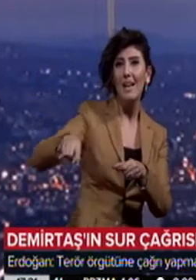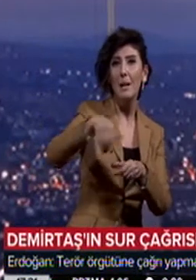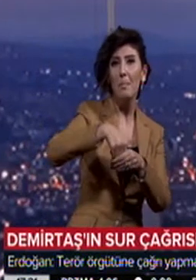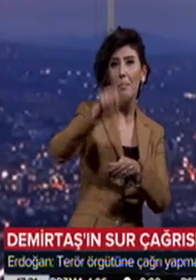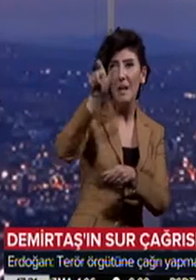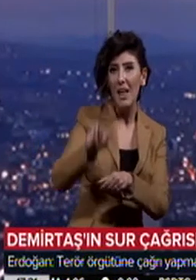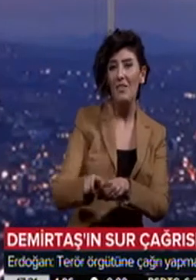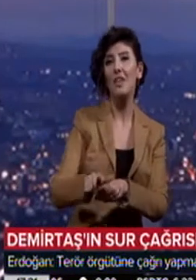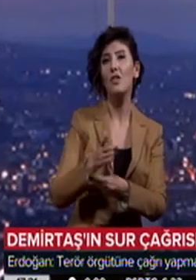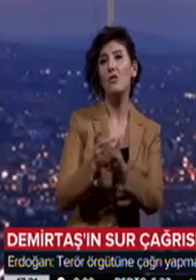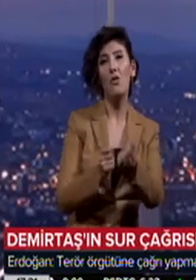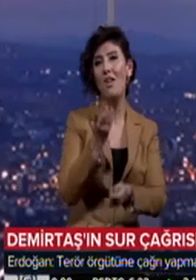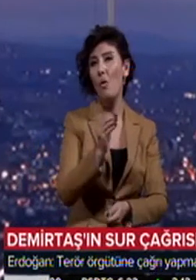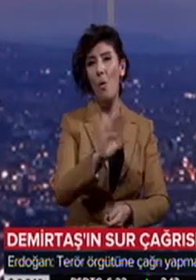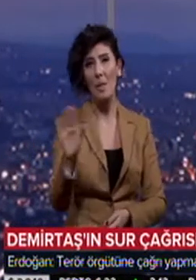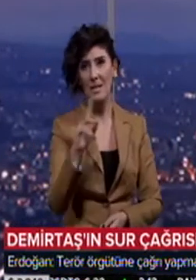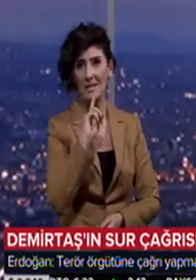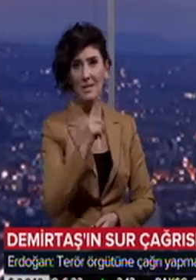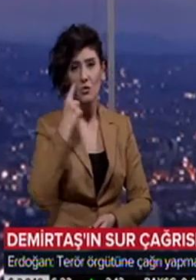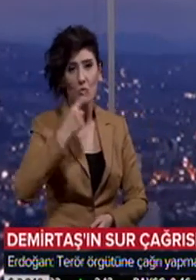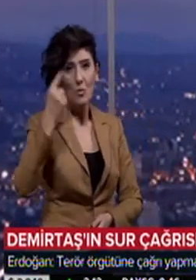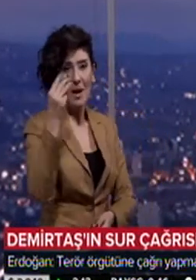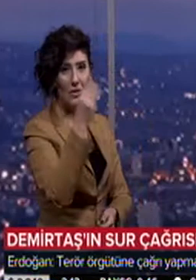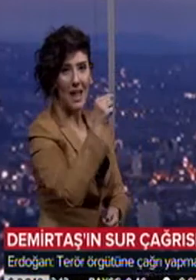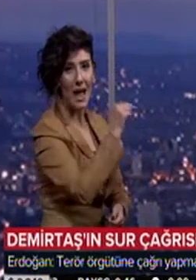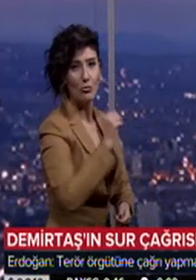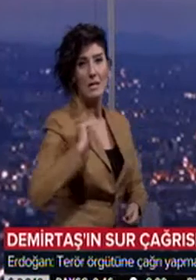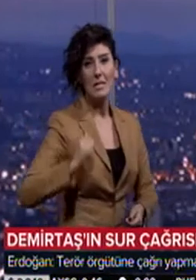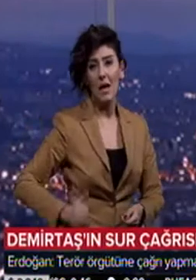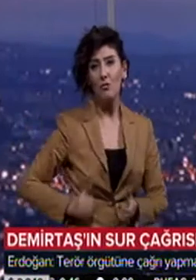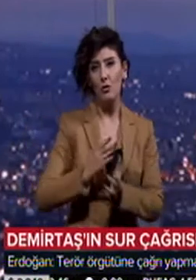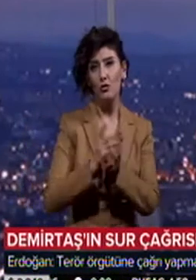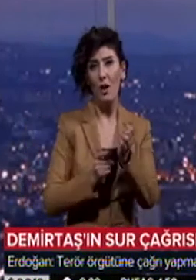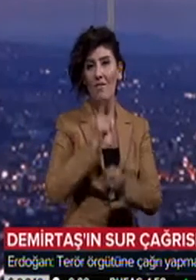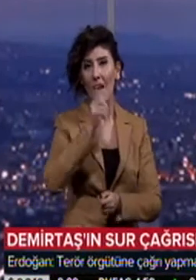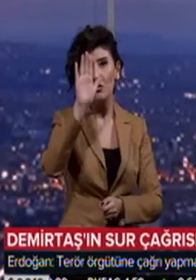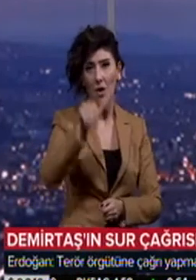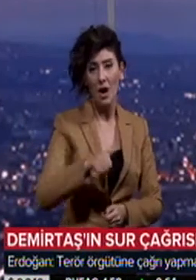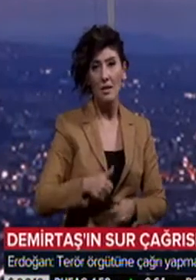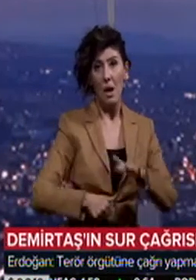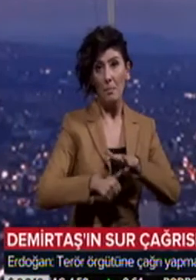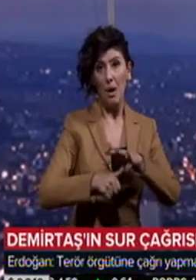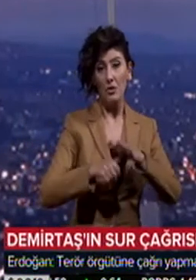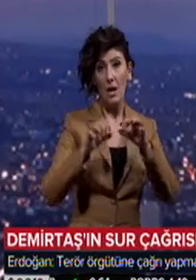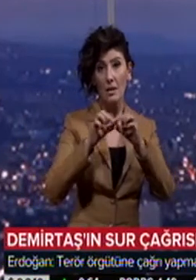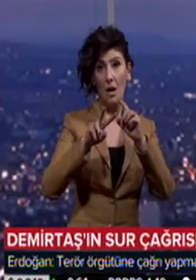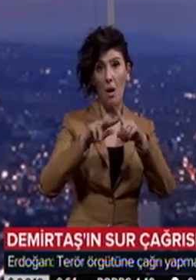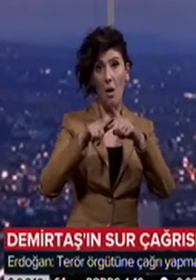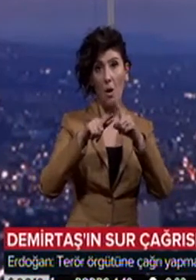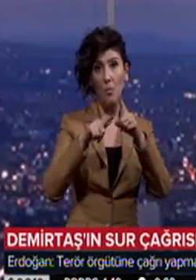milletvekilinin görevi olamaz dedi. Cumhurbaşkanı Erdoğan, savcıları göreve çağırdı. Başkent Abuca'daki temaslarının